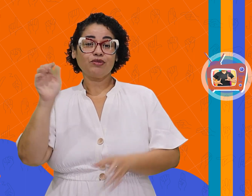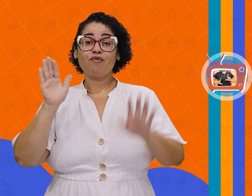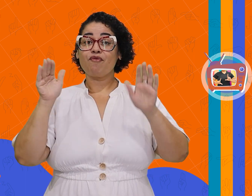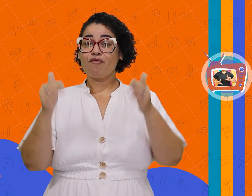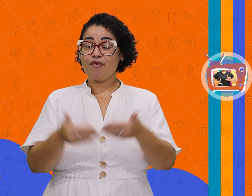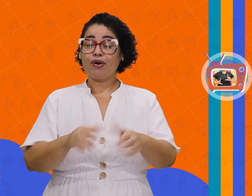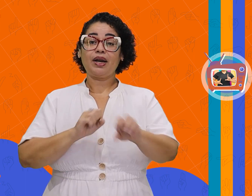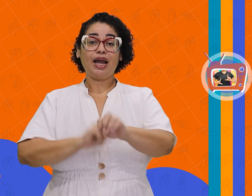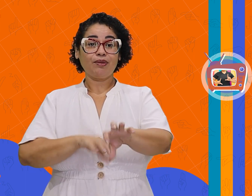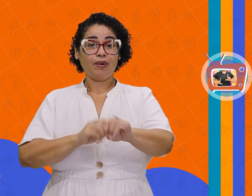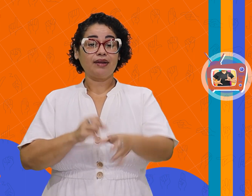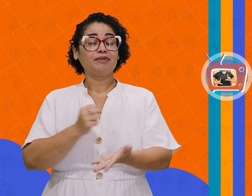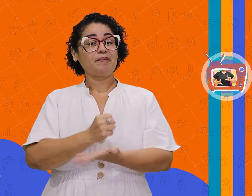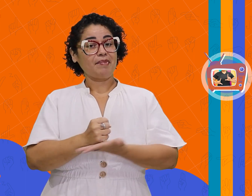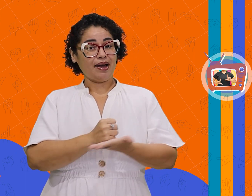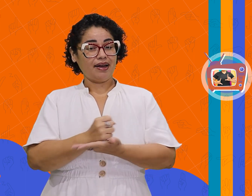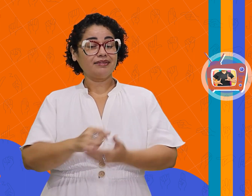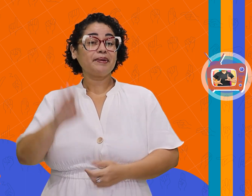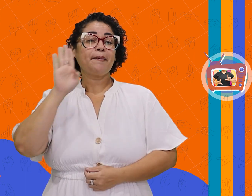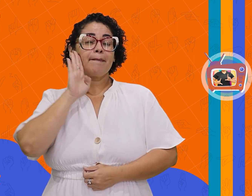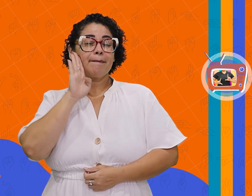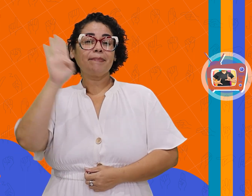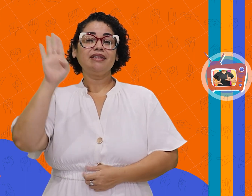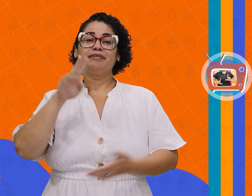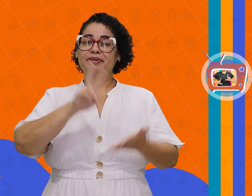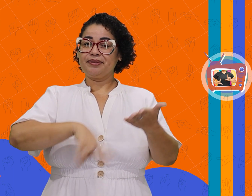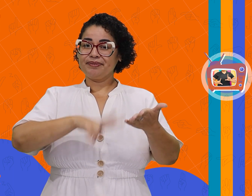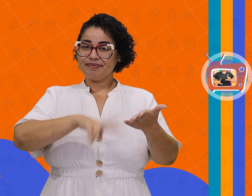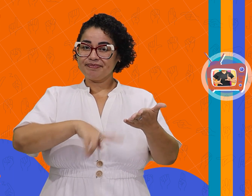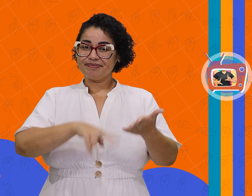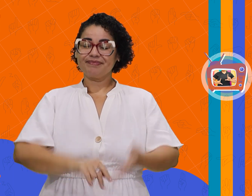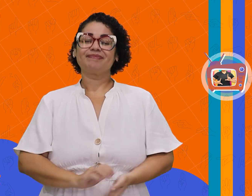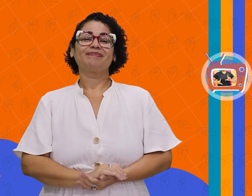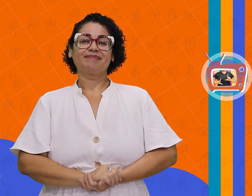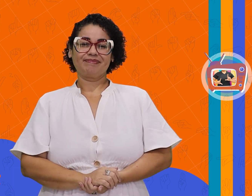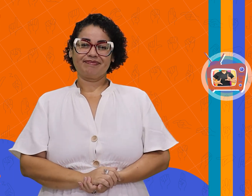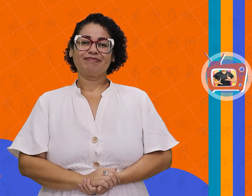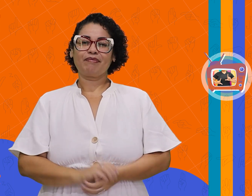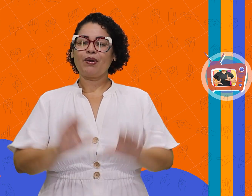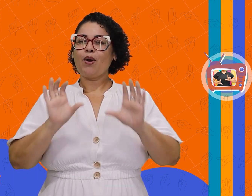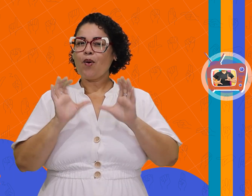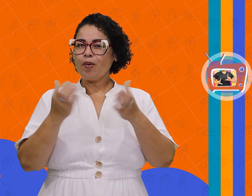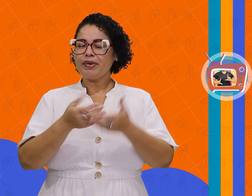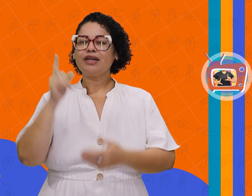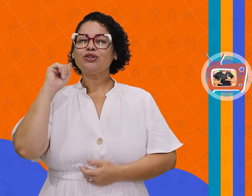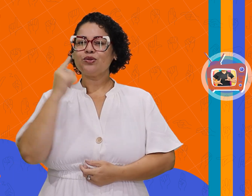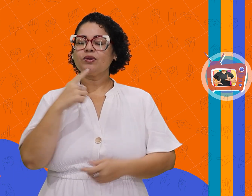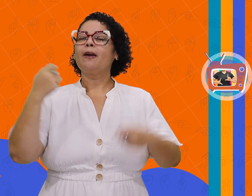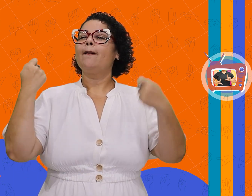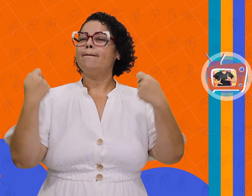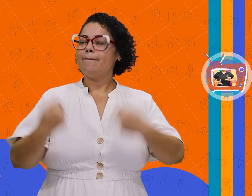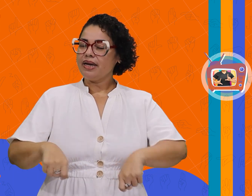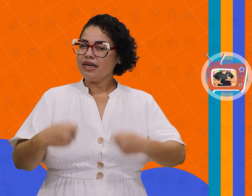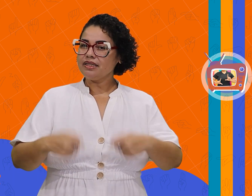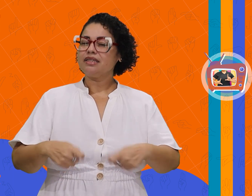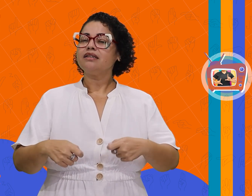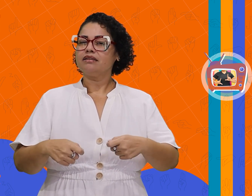focados na educação básica e principalmente na leitura. A comunidade surda precisa e deve ter